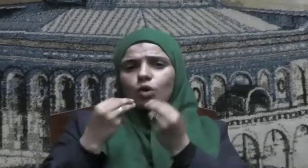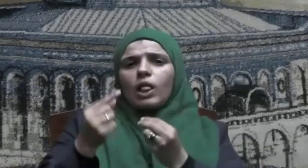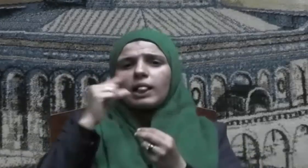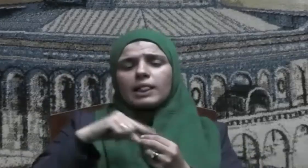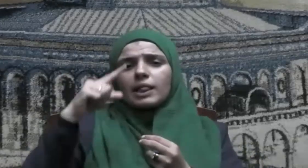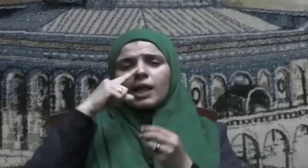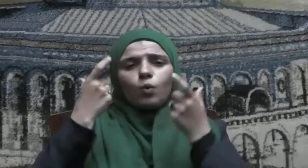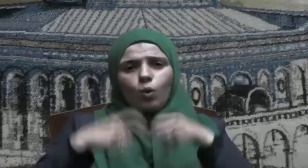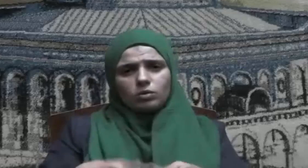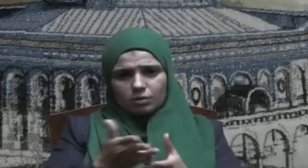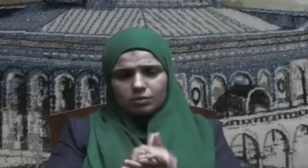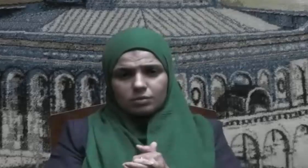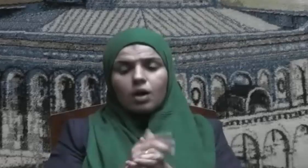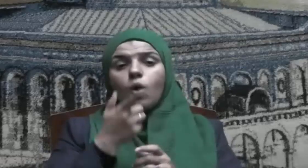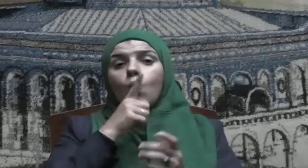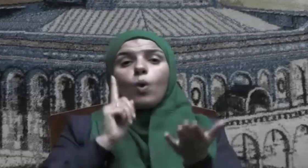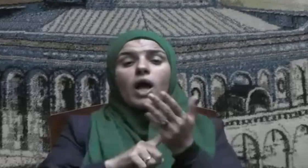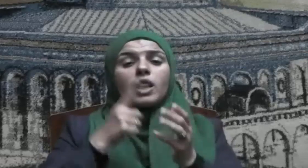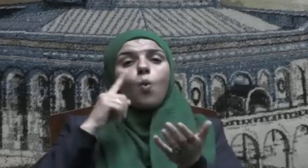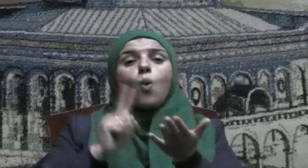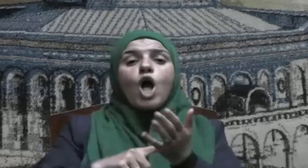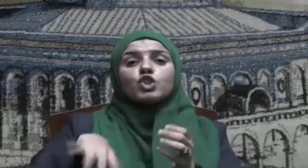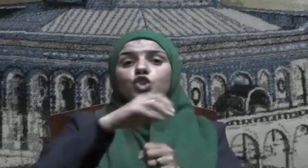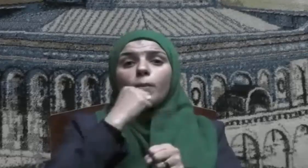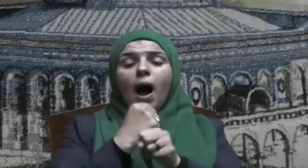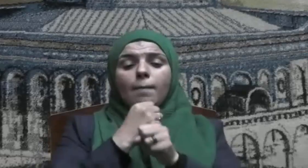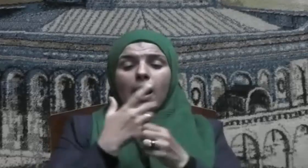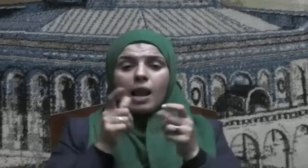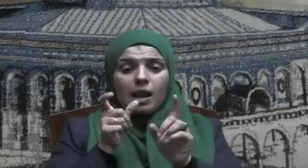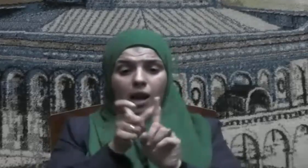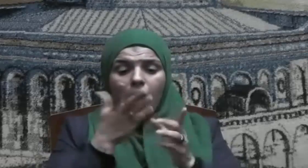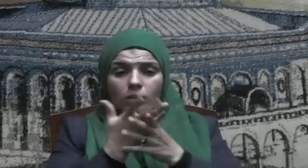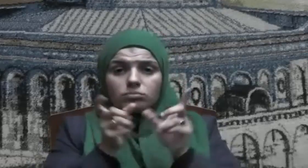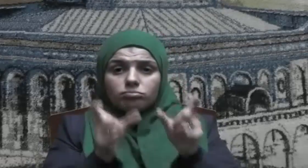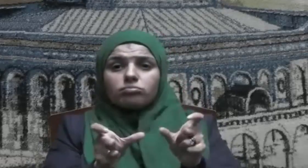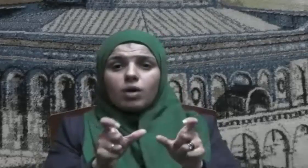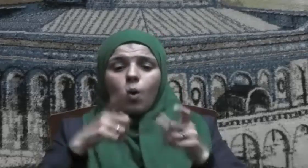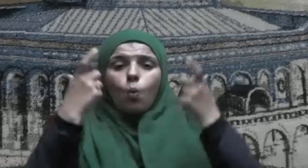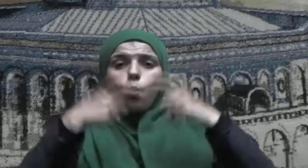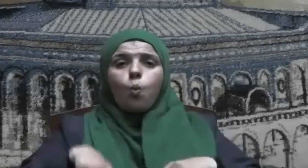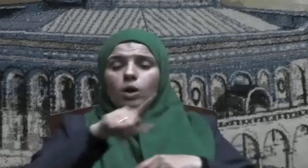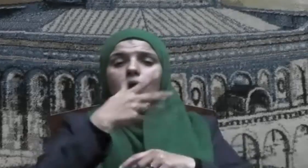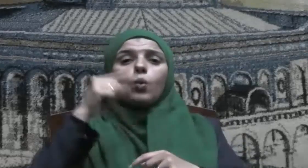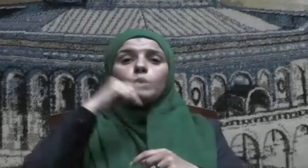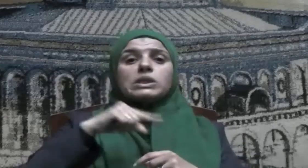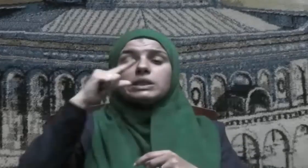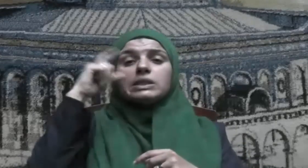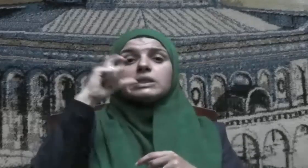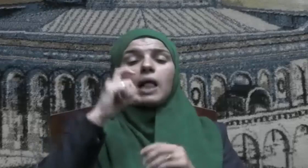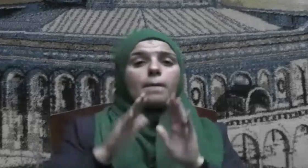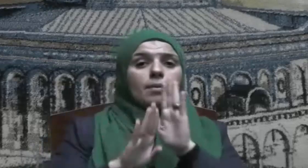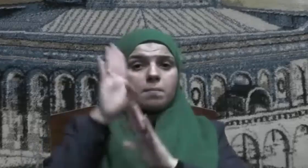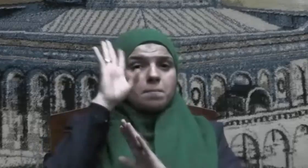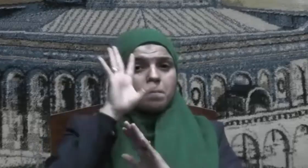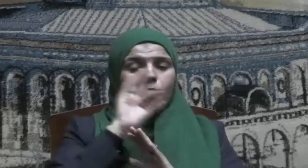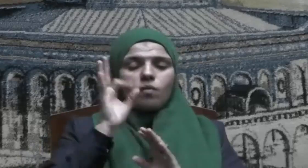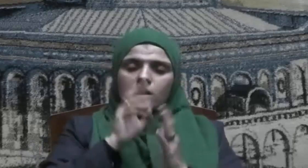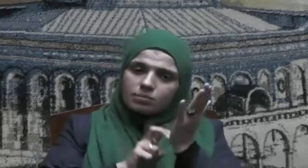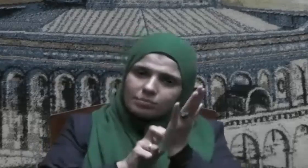وإن واجبنا تجاه وطننا العزيز وديننا القويل أن نسعى جاهدين